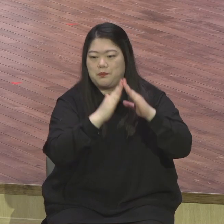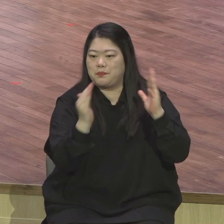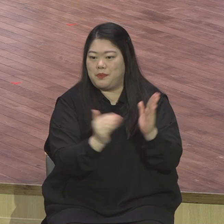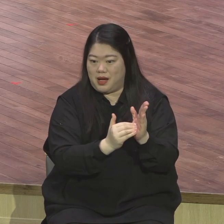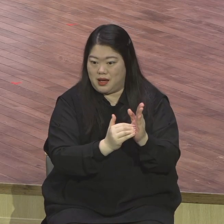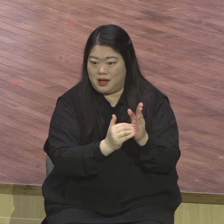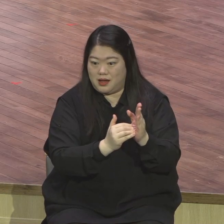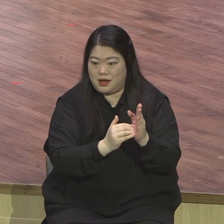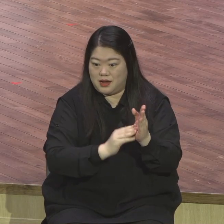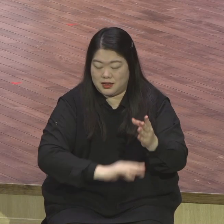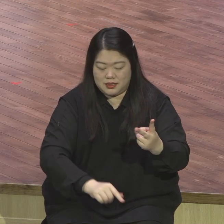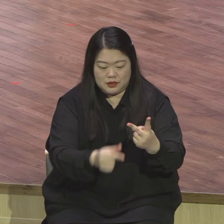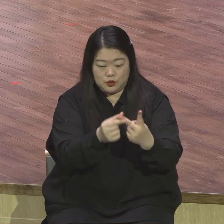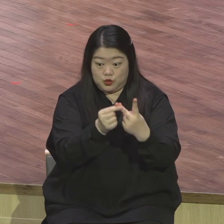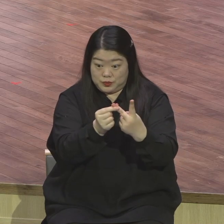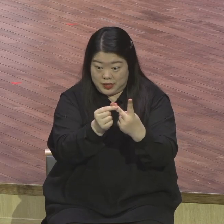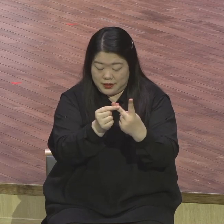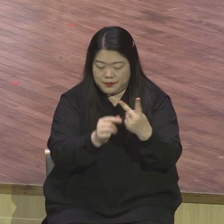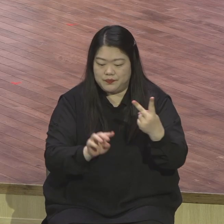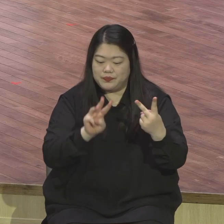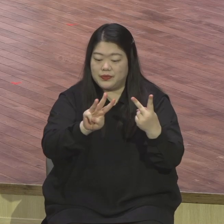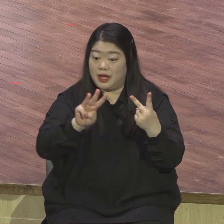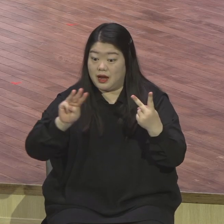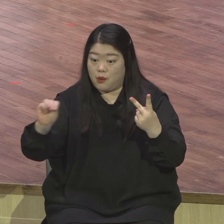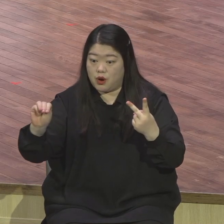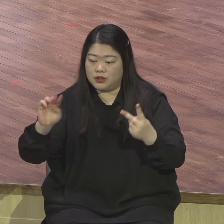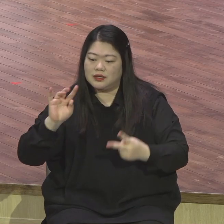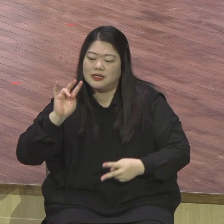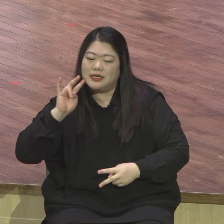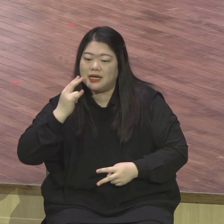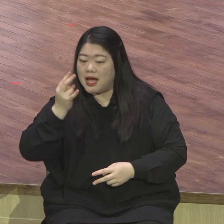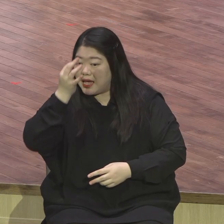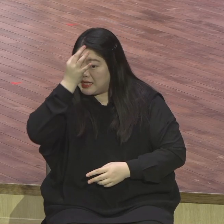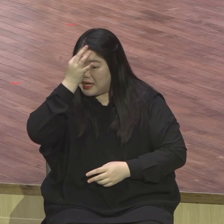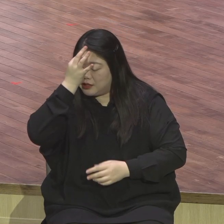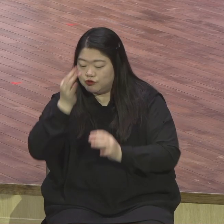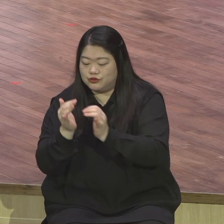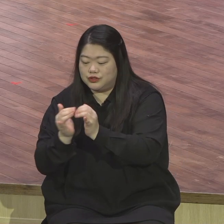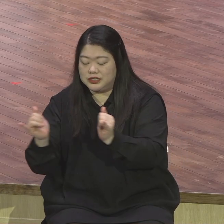하나는 예원예술인교회에 설립 예배가 있었습니다.